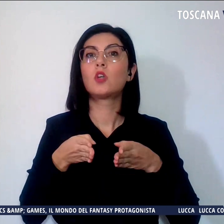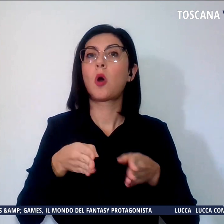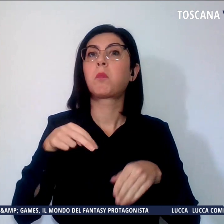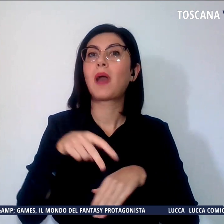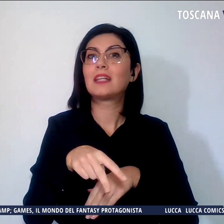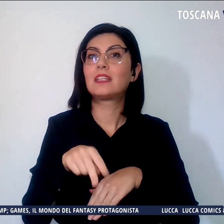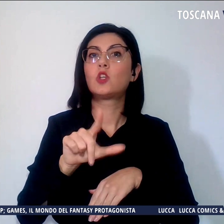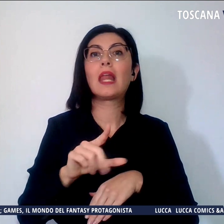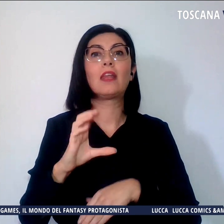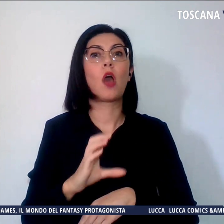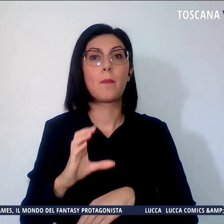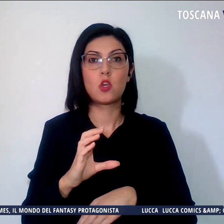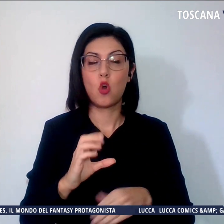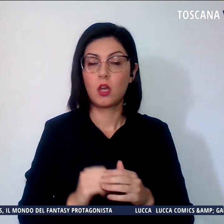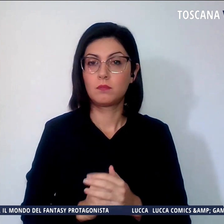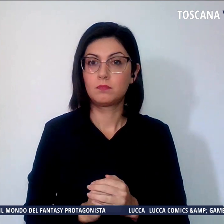Camaiore.